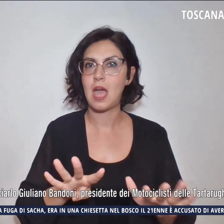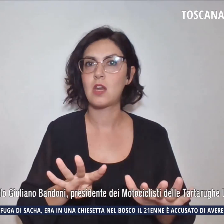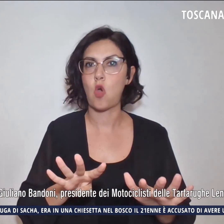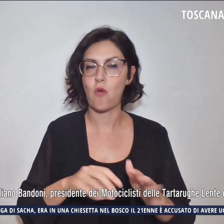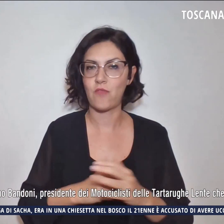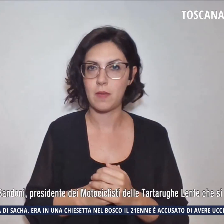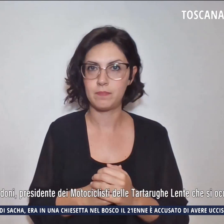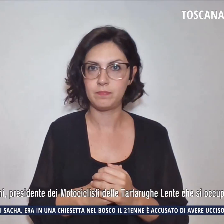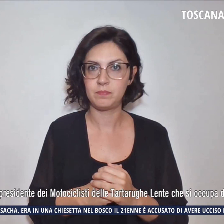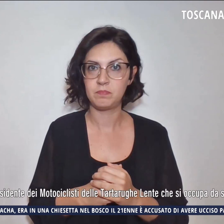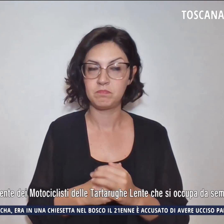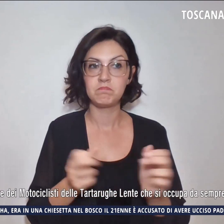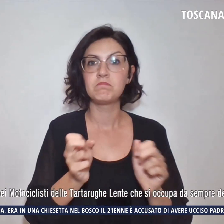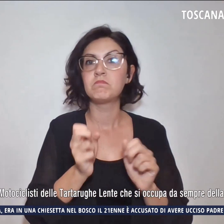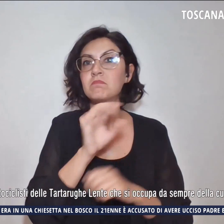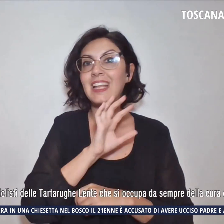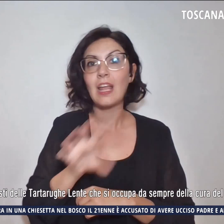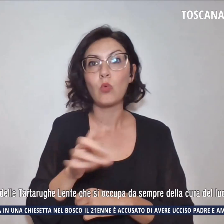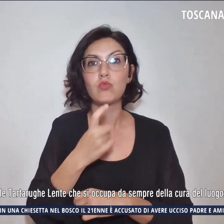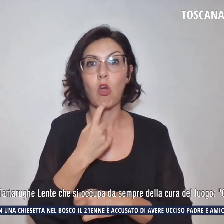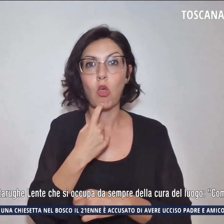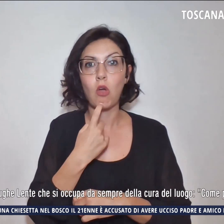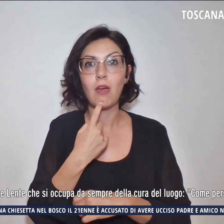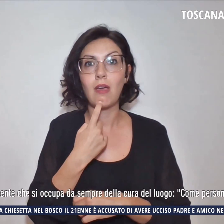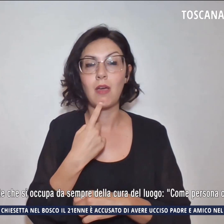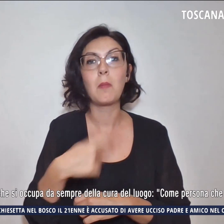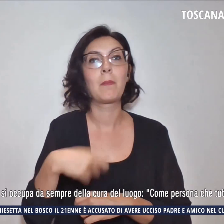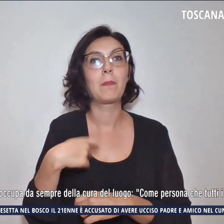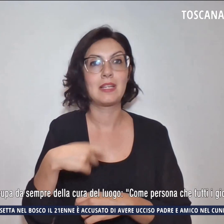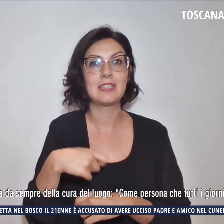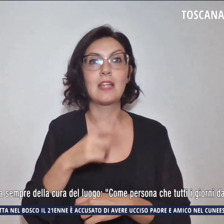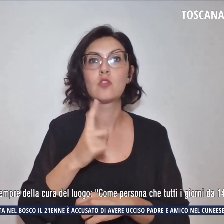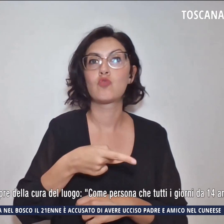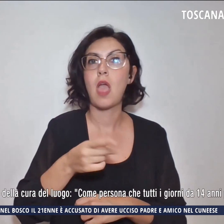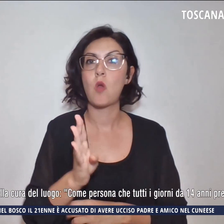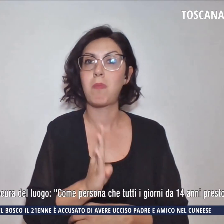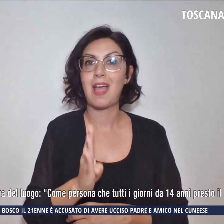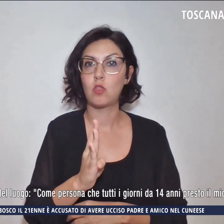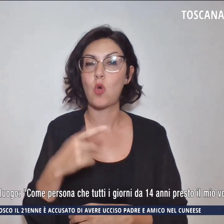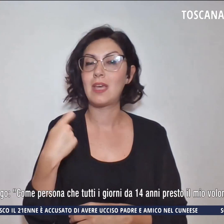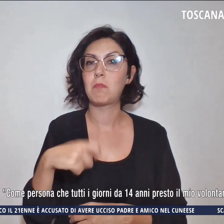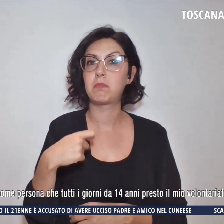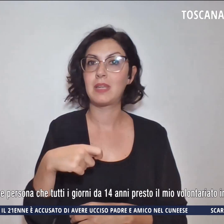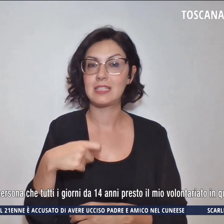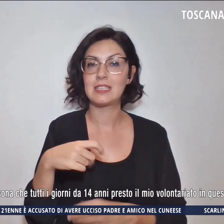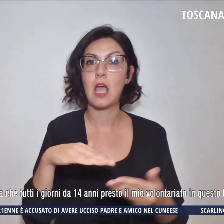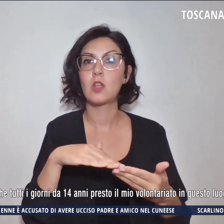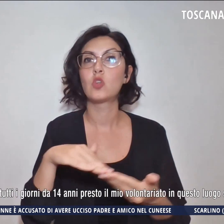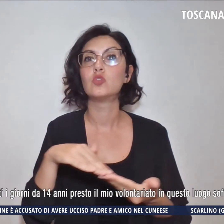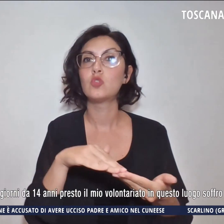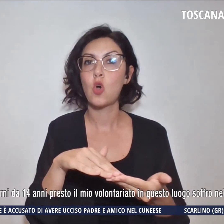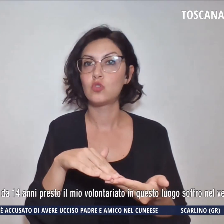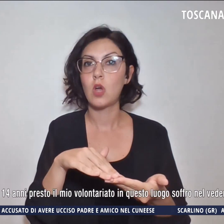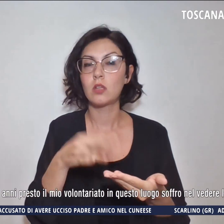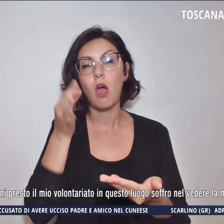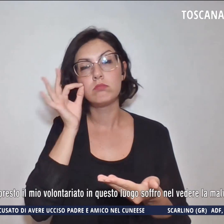A denunciarlo il presidente Gui Giuliano Bandoni presidente di una società che si occupa da